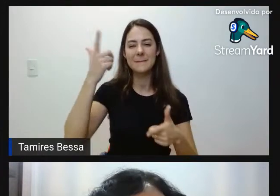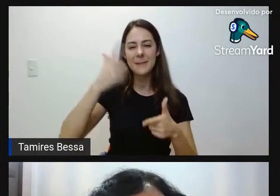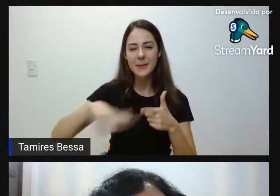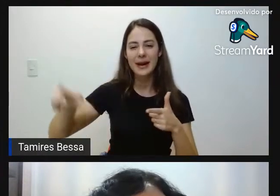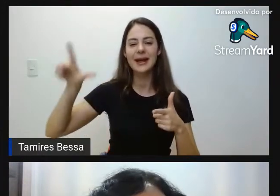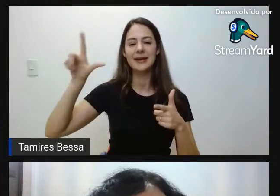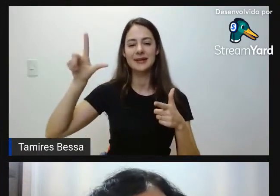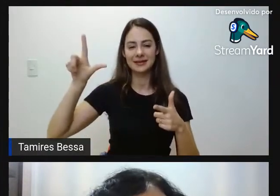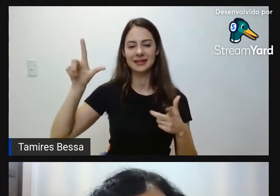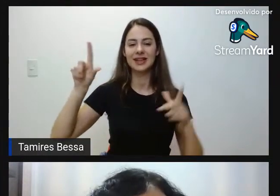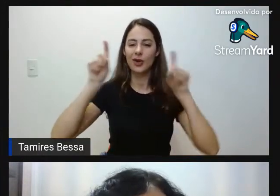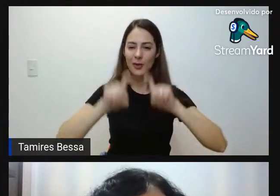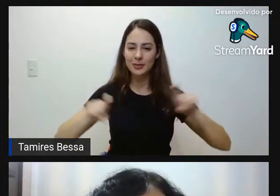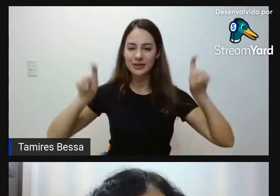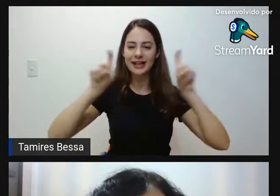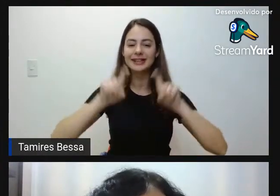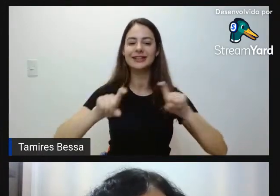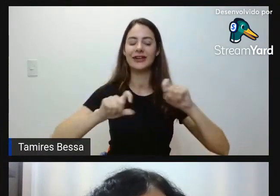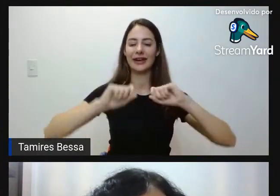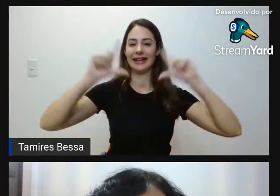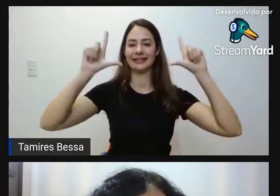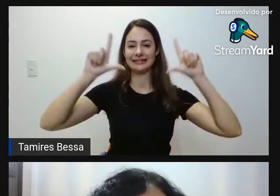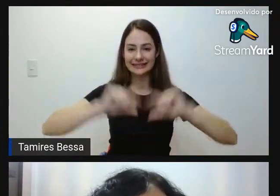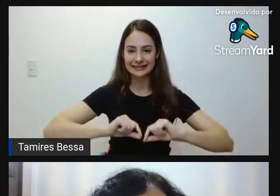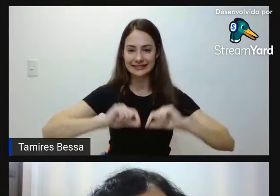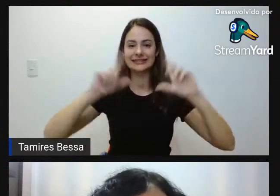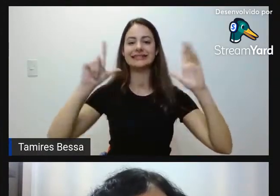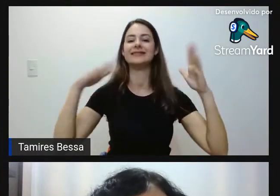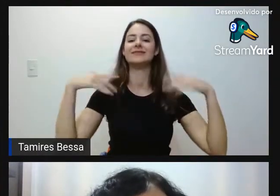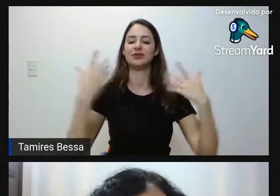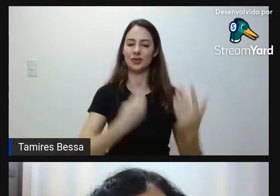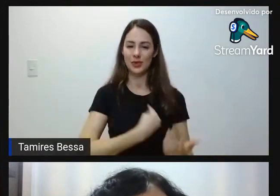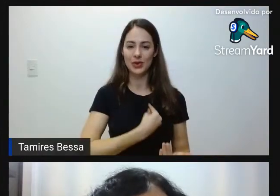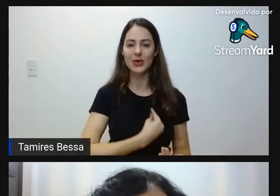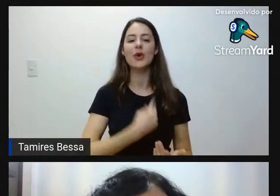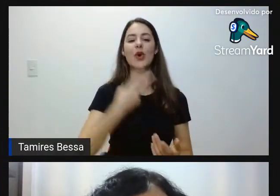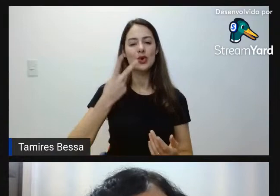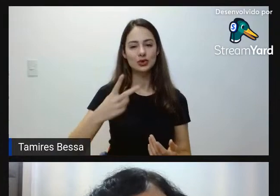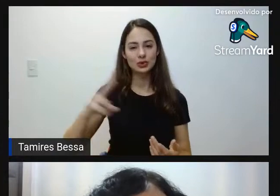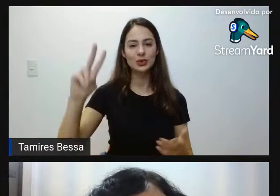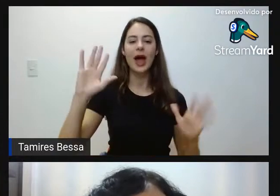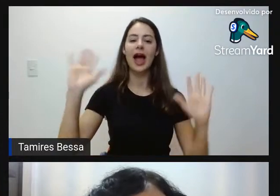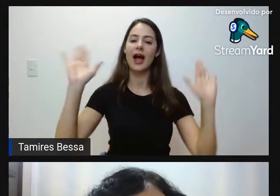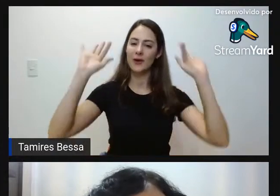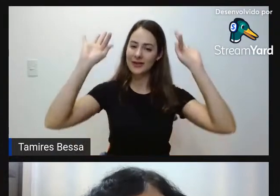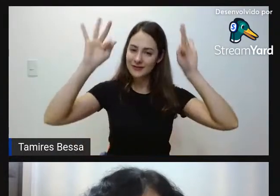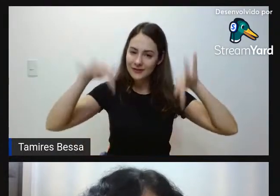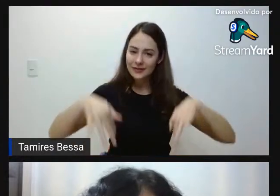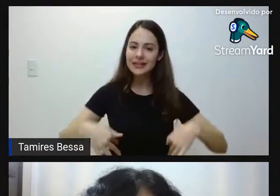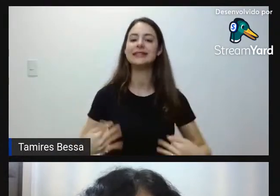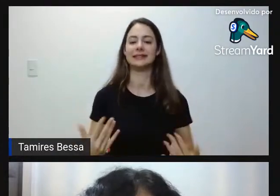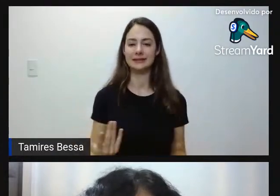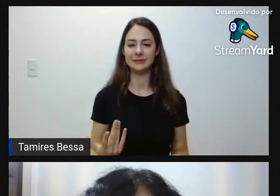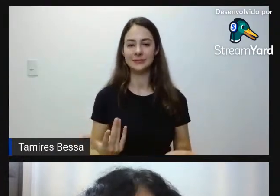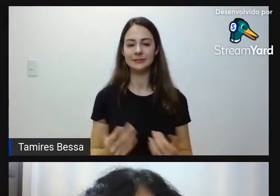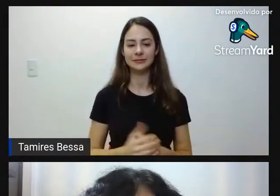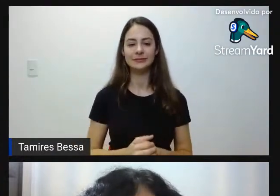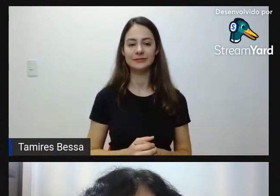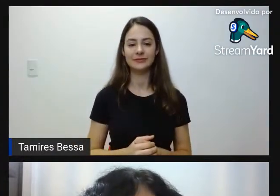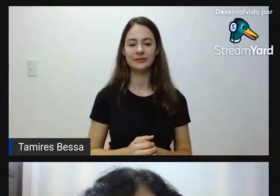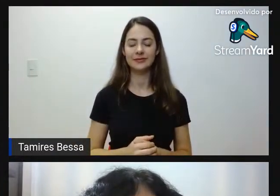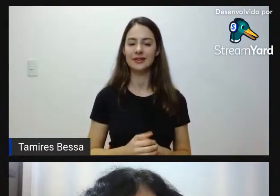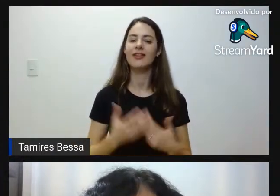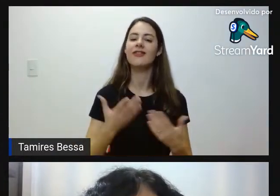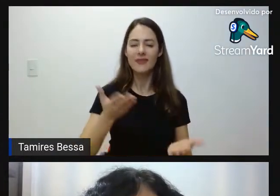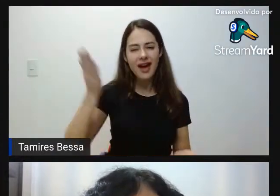aqui no meu computador, ele liga e desliga, mas enfim, estamos aqui, continuamos e encerrando, né? Galera, então